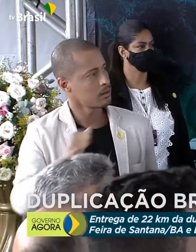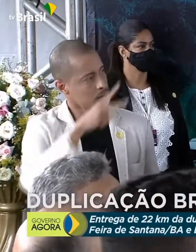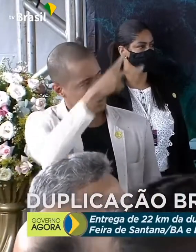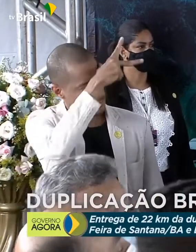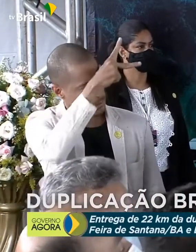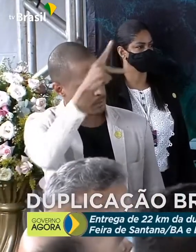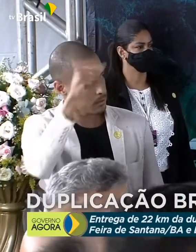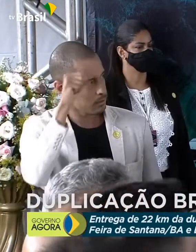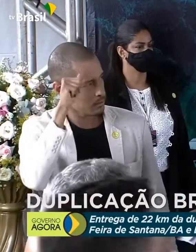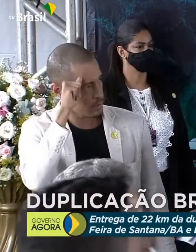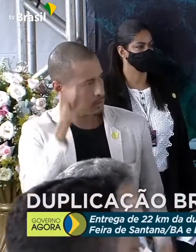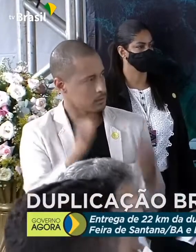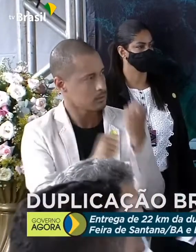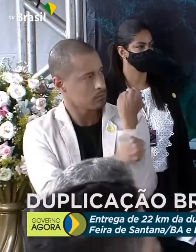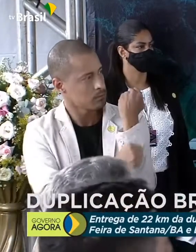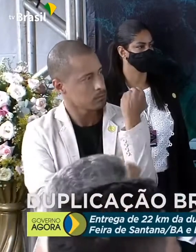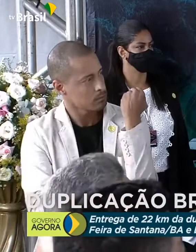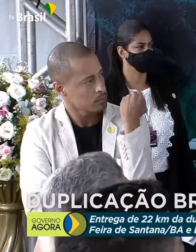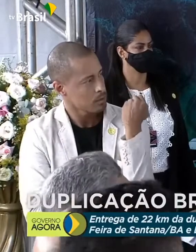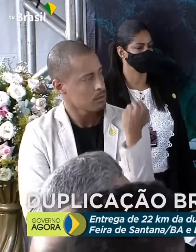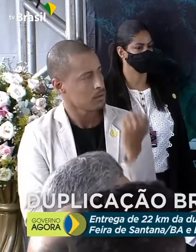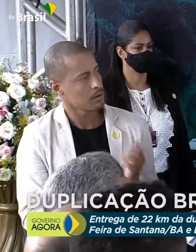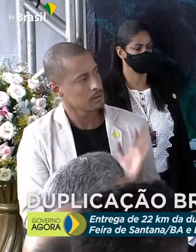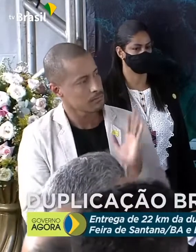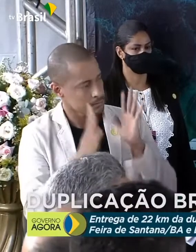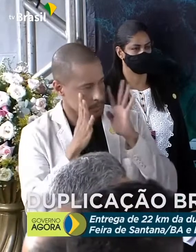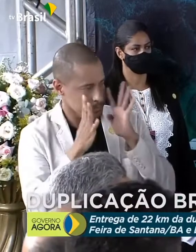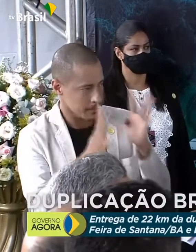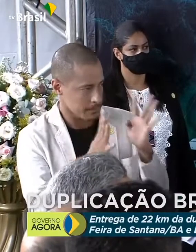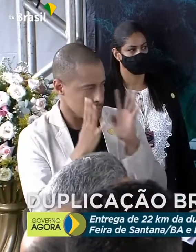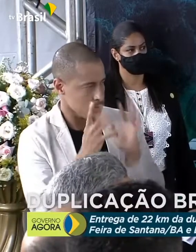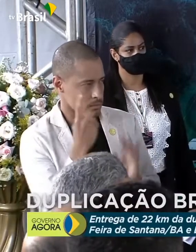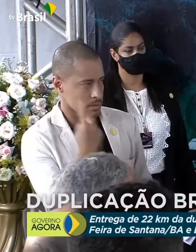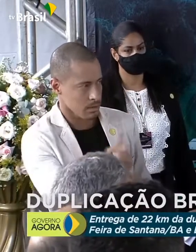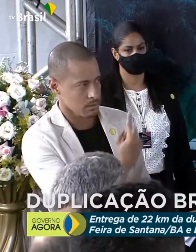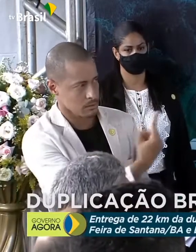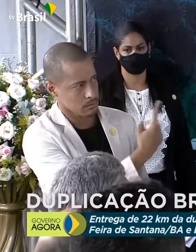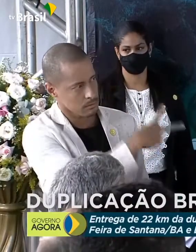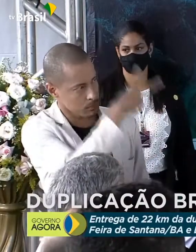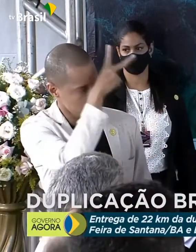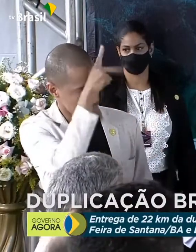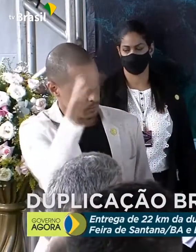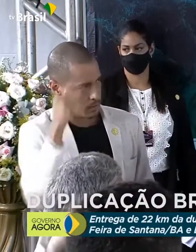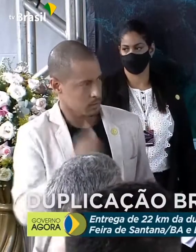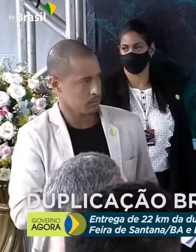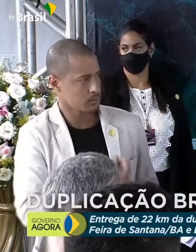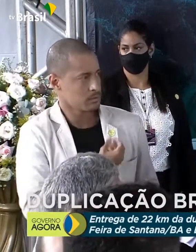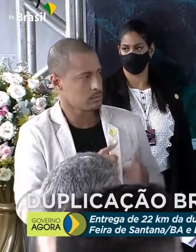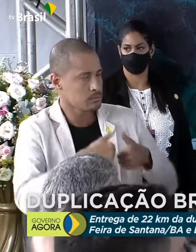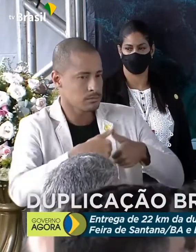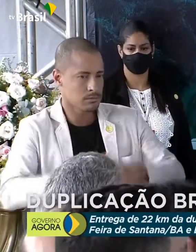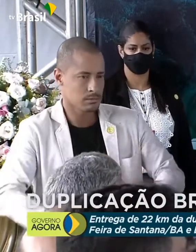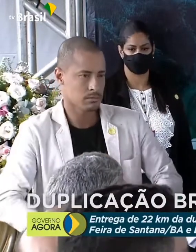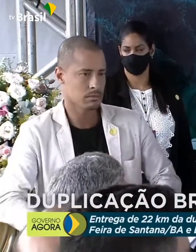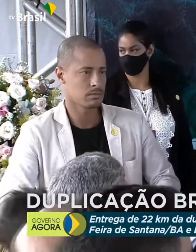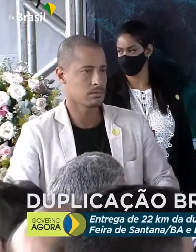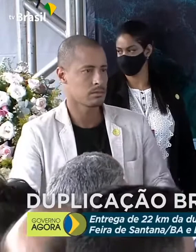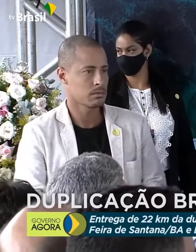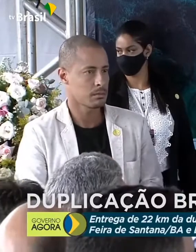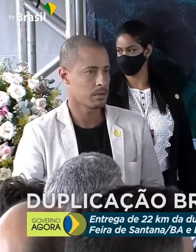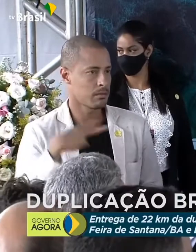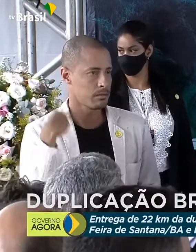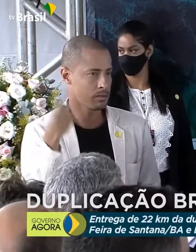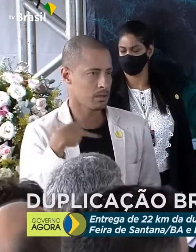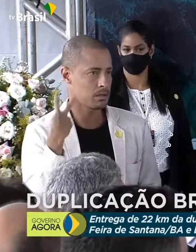e eu faço questão, presidente, de citar aqui cada um dos prefeitos presentes, saúdo também os vereadores, em nome aqui do